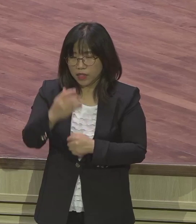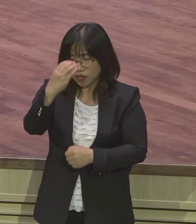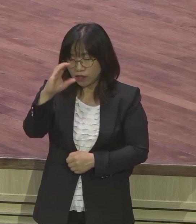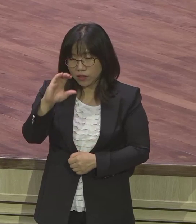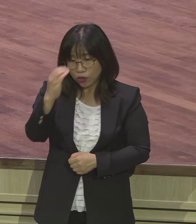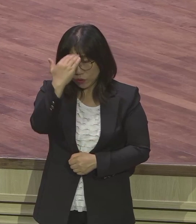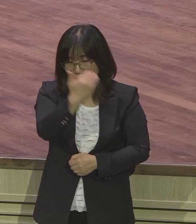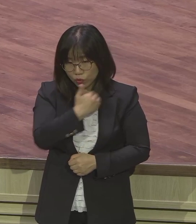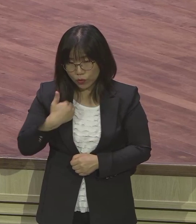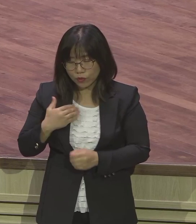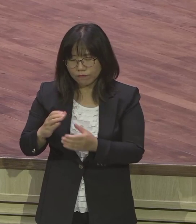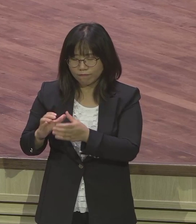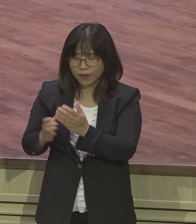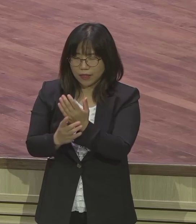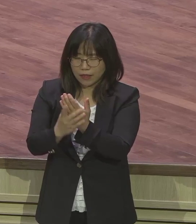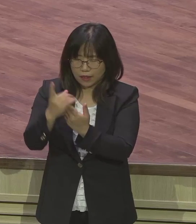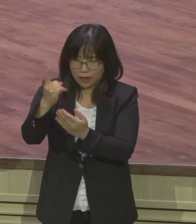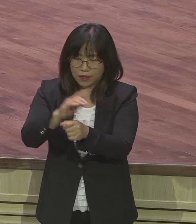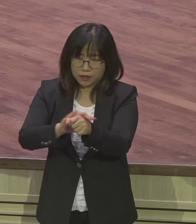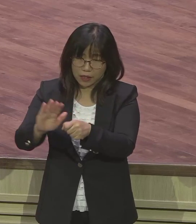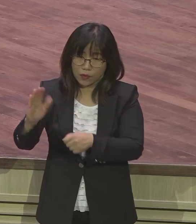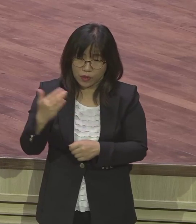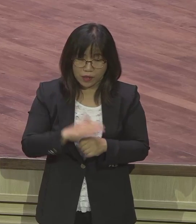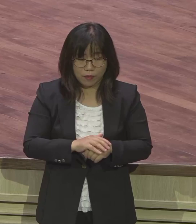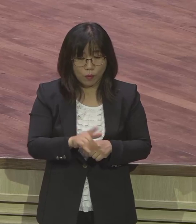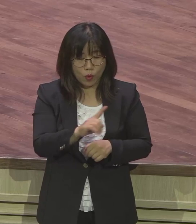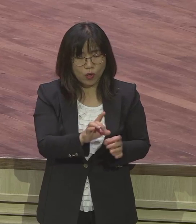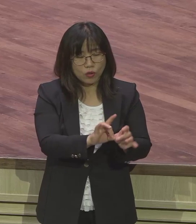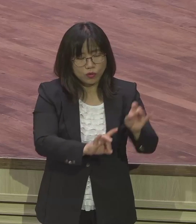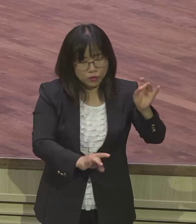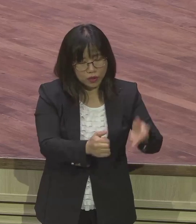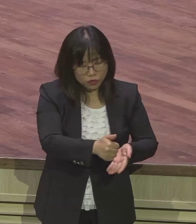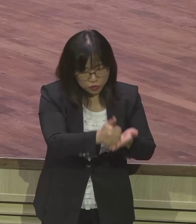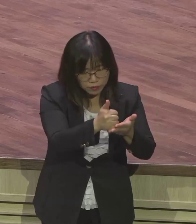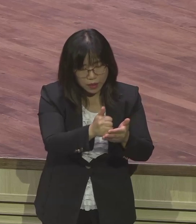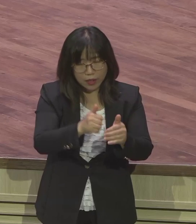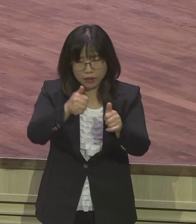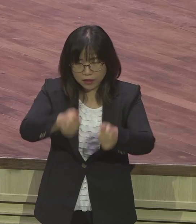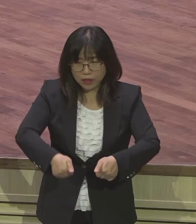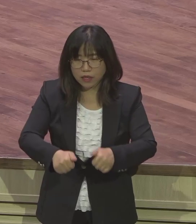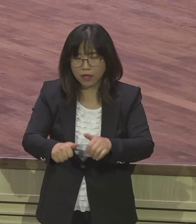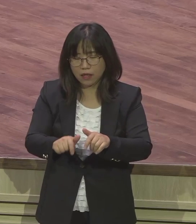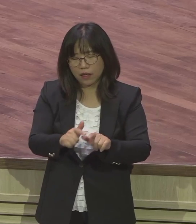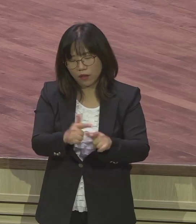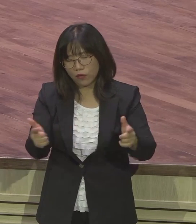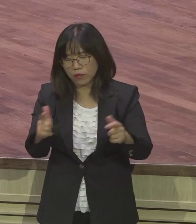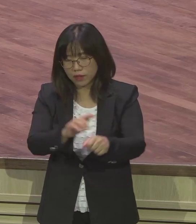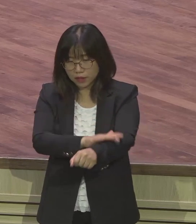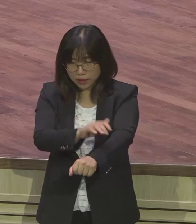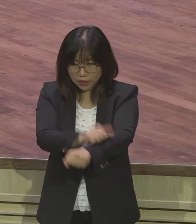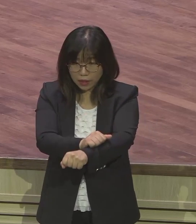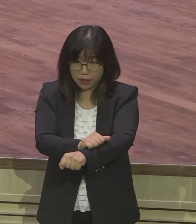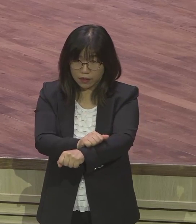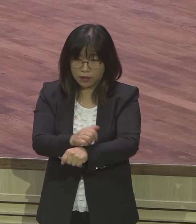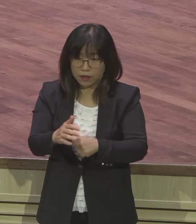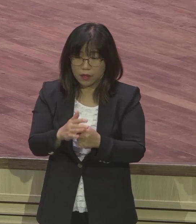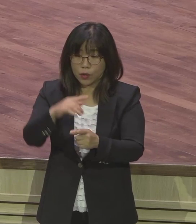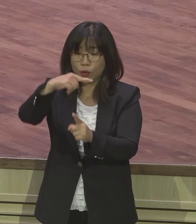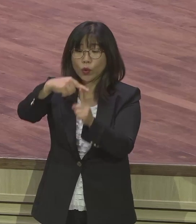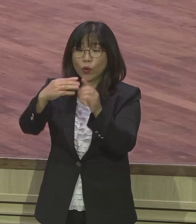우상숭비하죠 제사진에죠 뭐 식인들 다 하니까 놔둬요 그냥 이 교회는요 계속 하나님 계속 그리스도